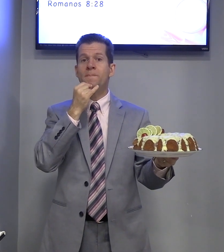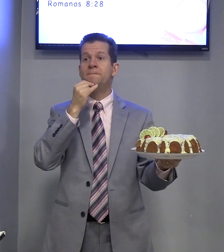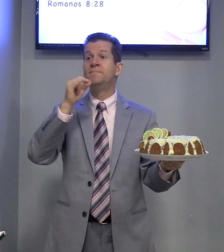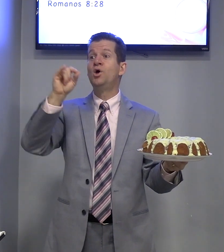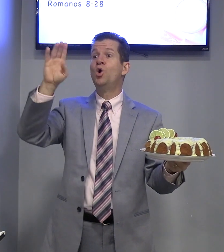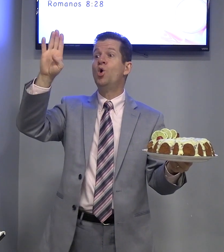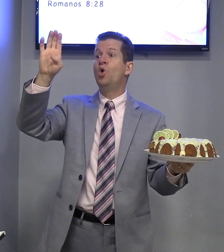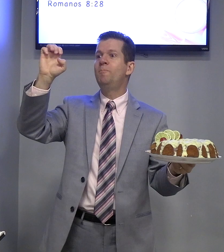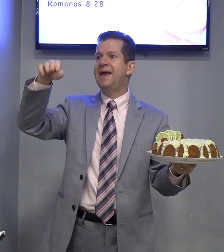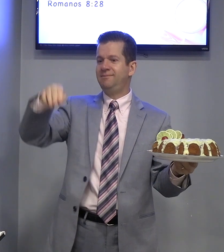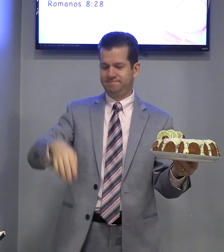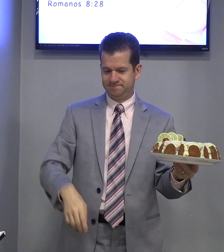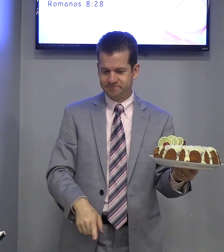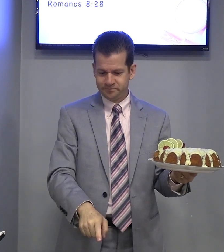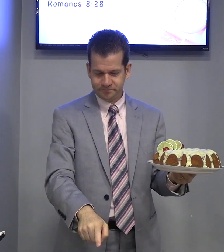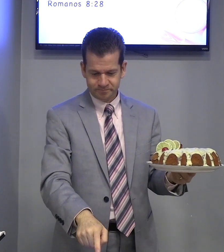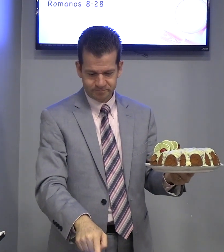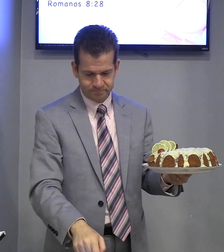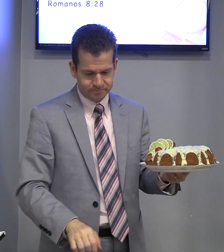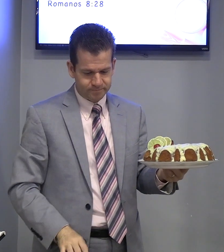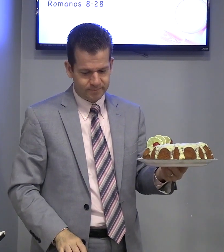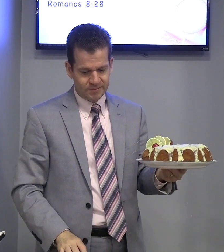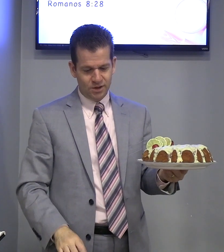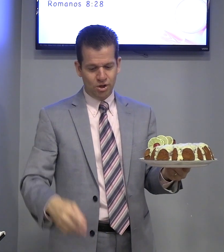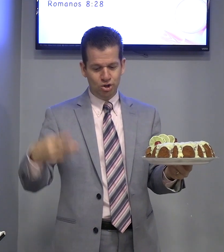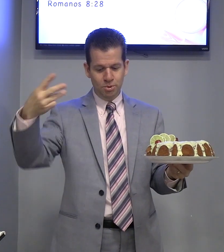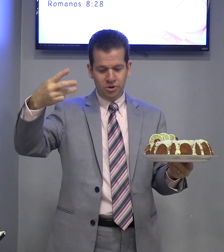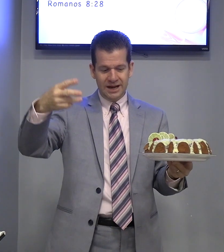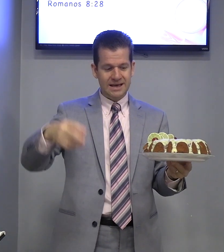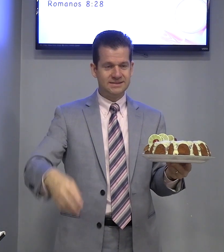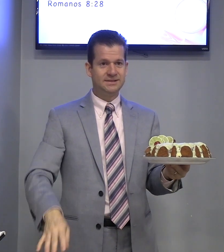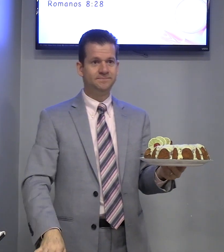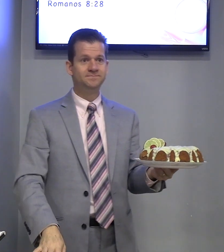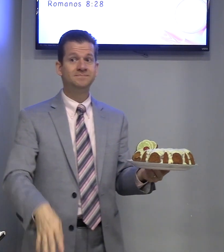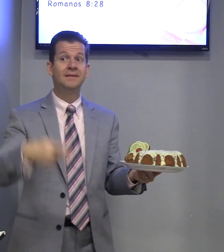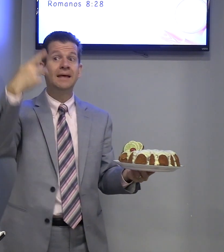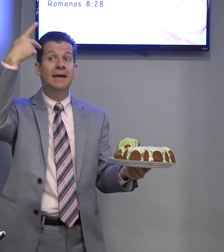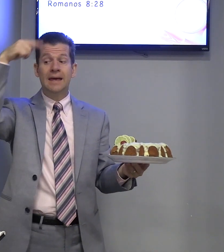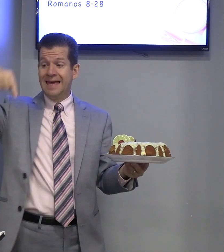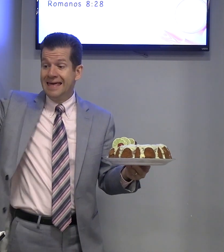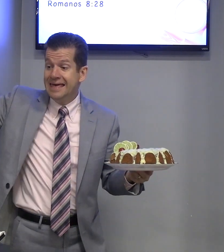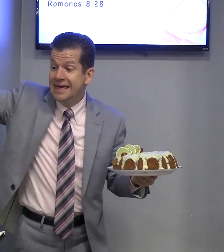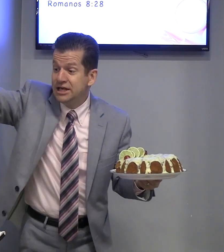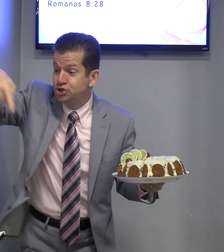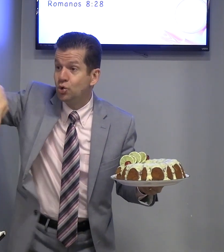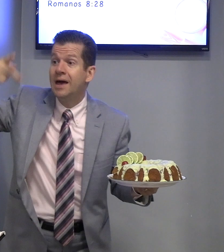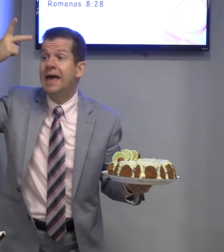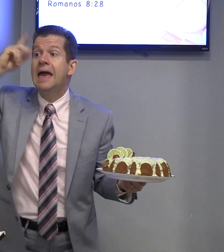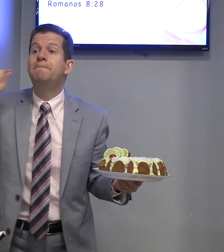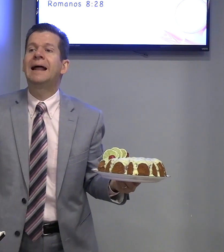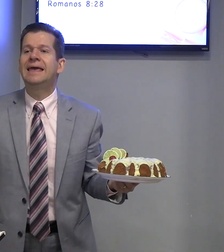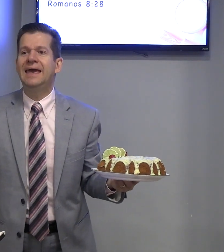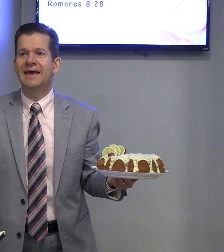o bem. Número 3. Isso é para quê?